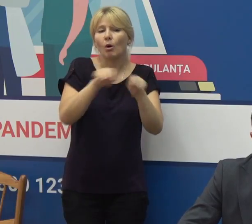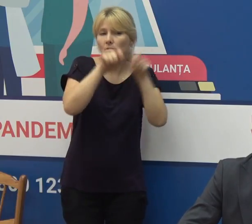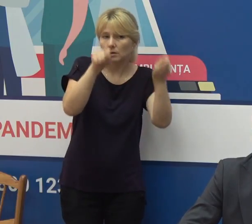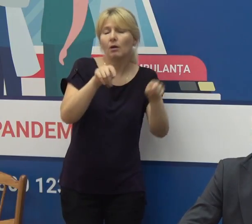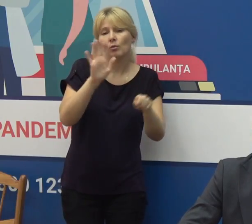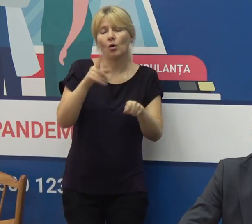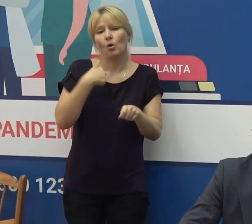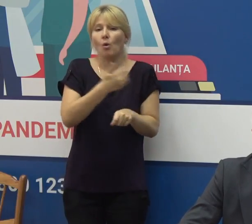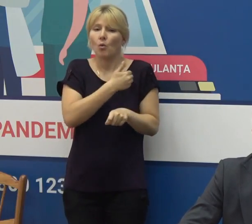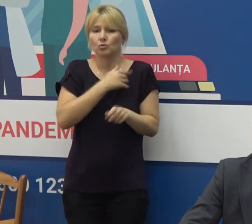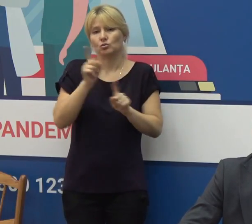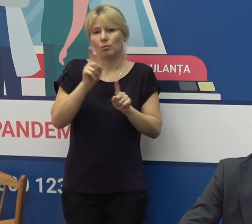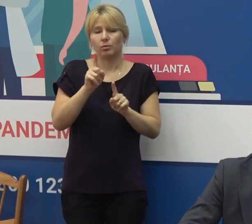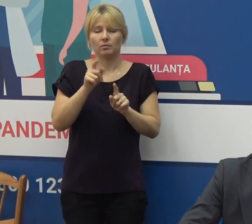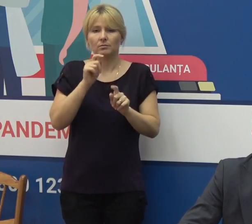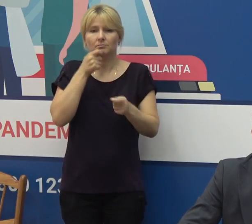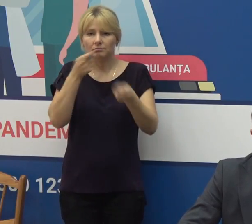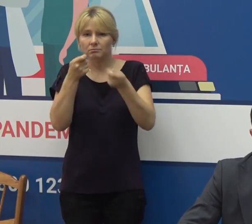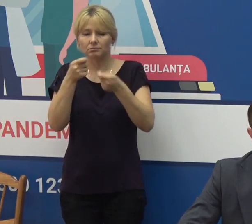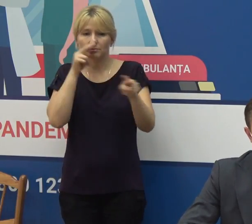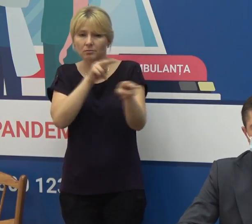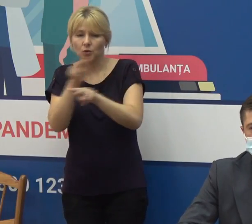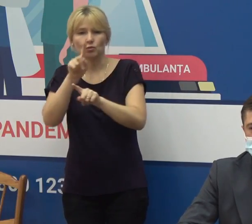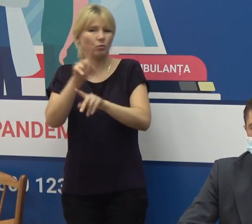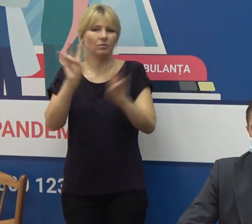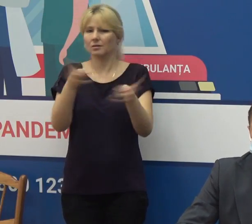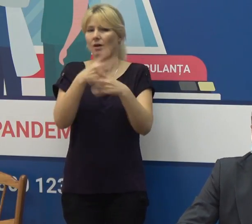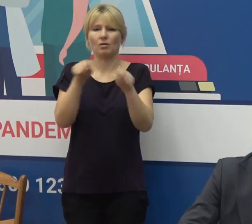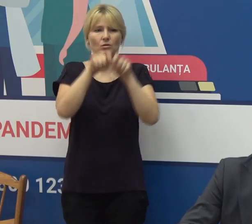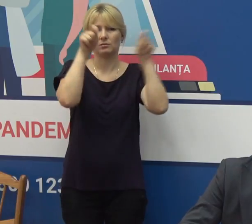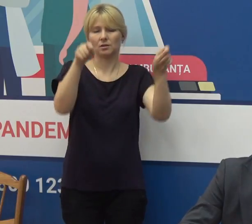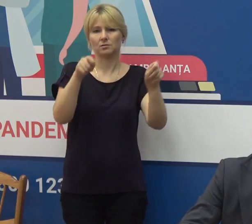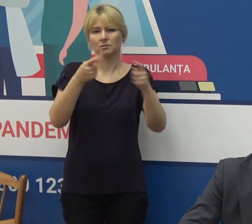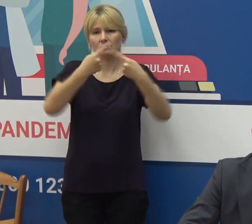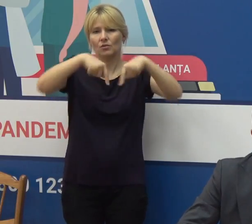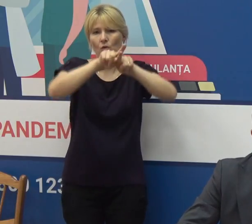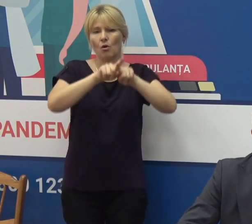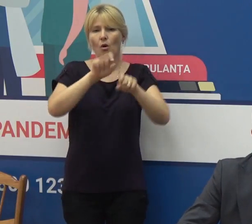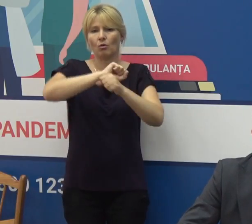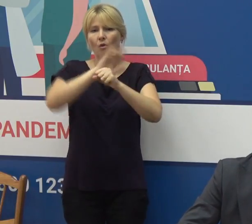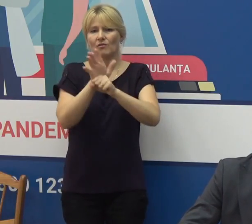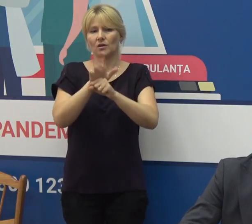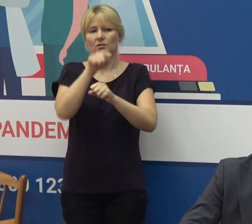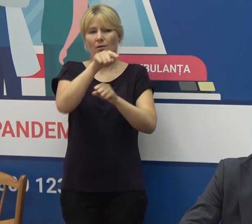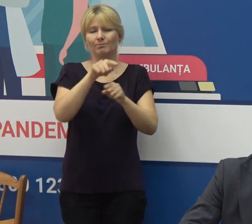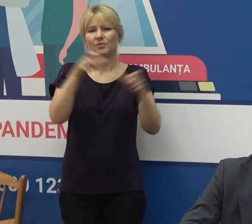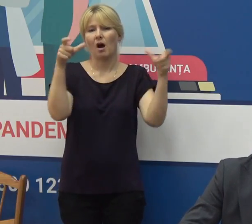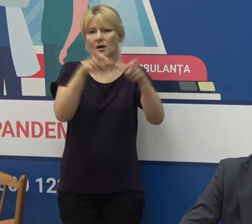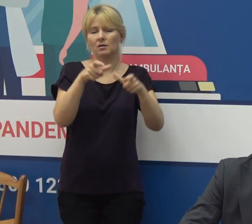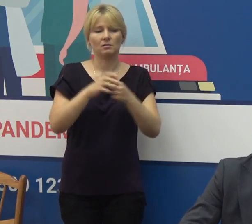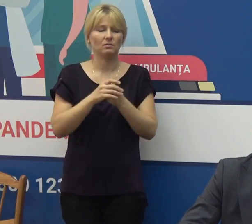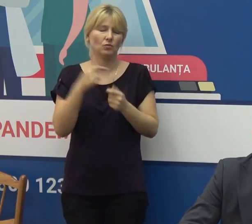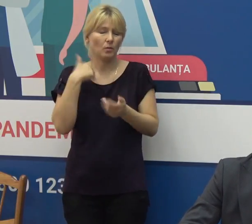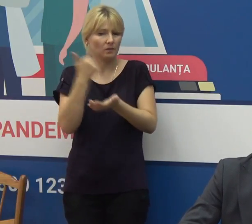reușim să le ținem la control să nu fie necesitate de a deschide noi secții de COVID-19 aceasta principalul